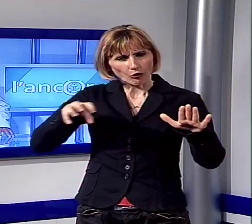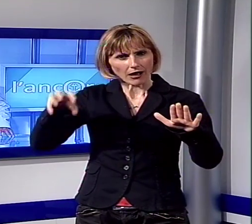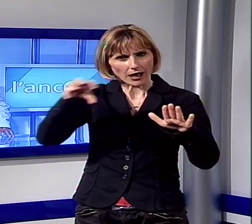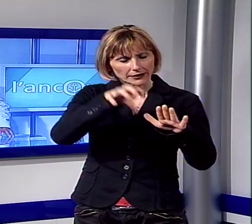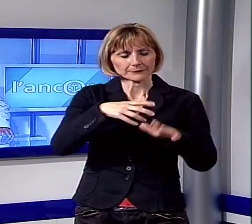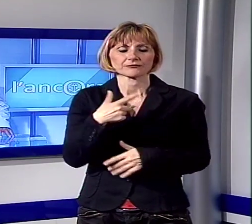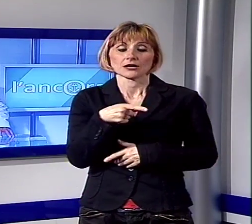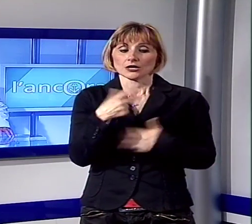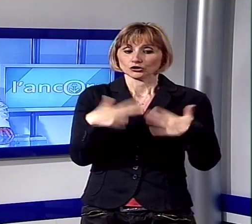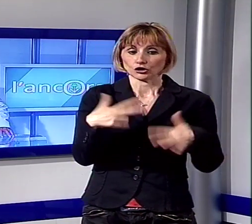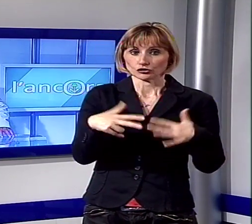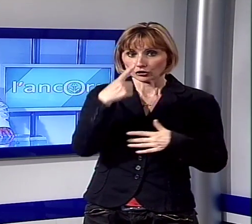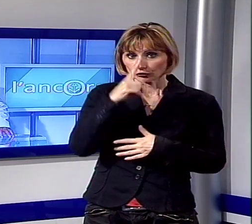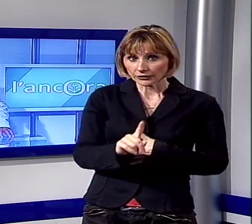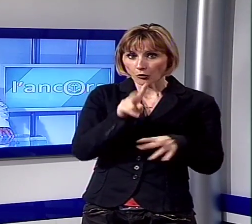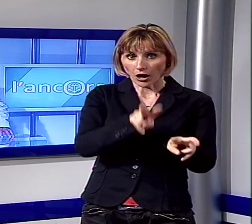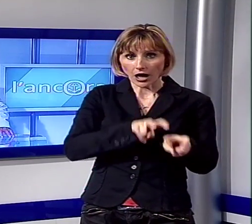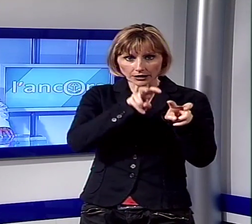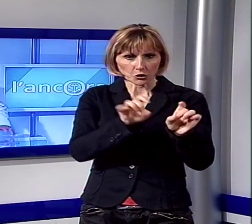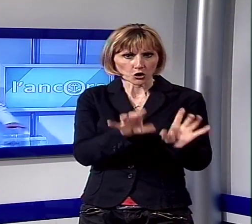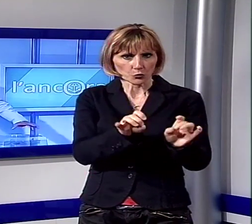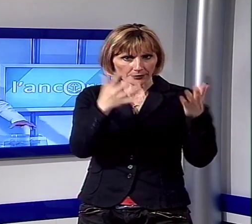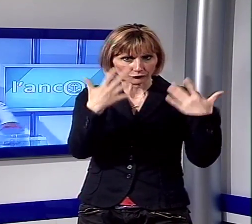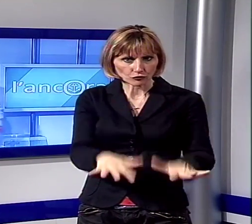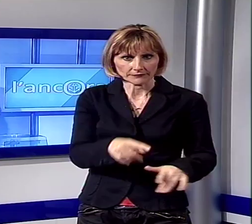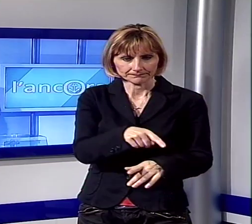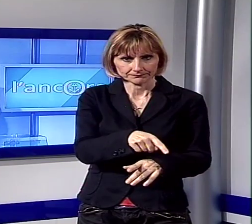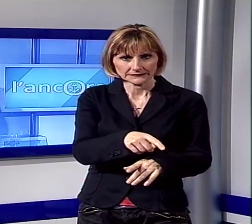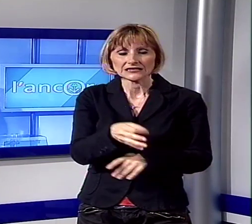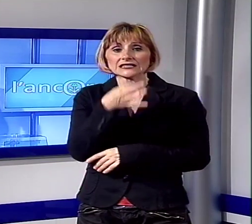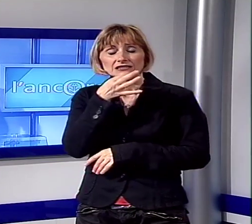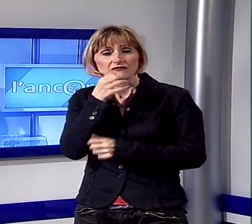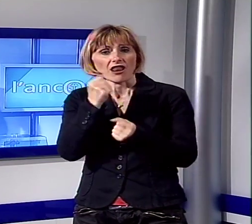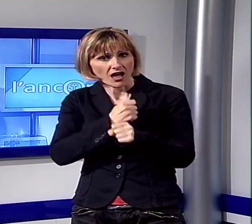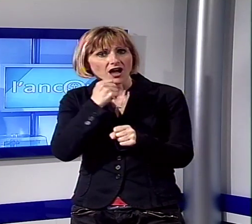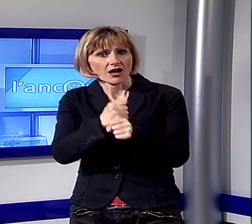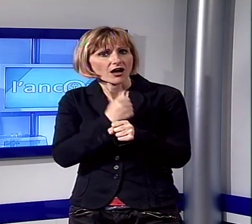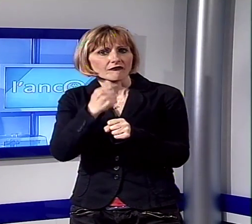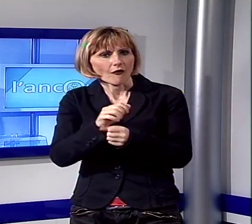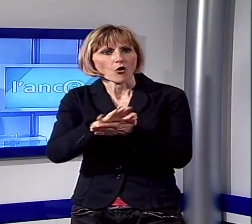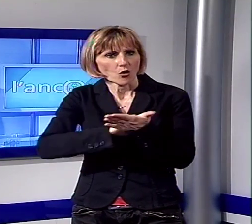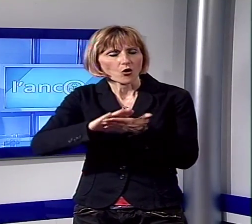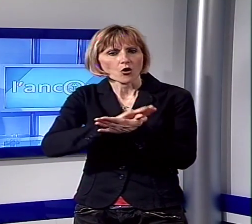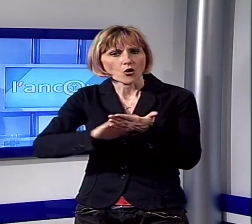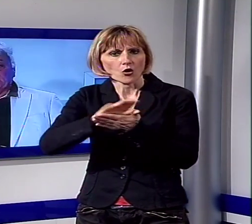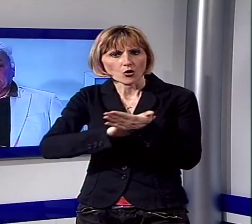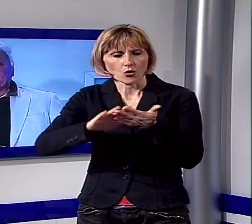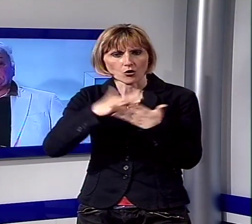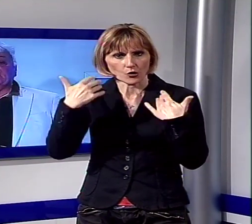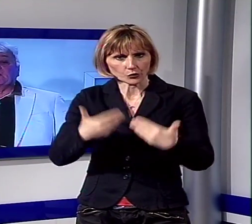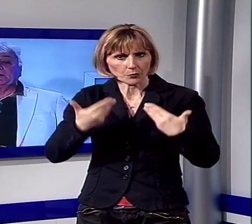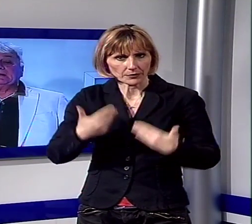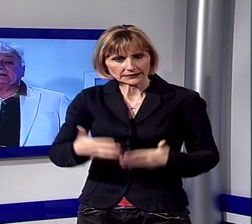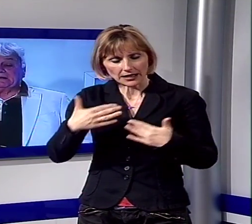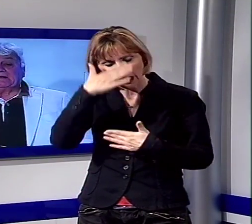siti ad uso agricolo risultano inquinati. Ci vorrà dunque molto lavoro per bonificare l'intero territorio. Le